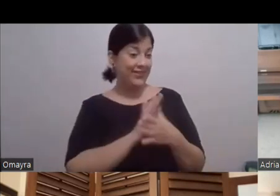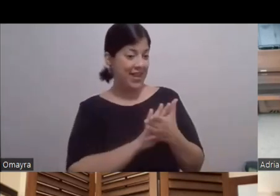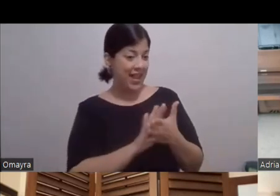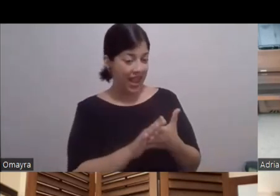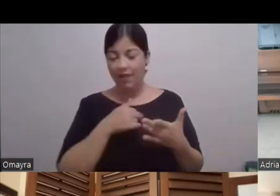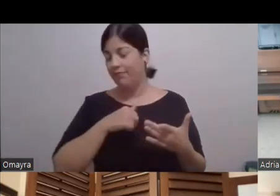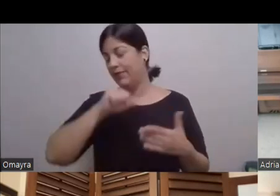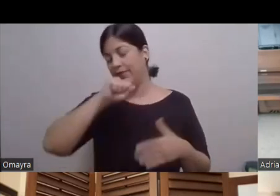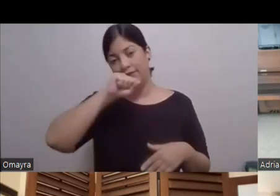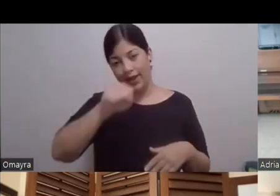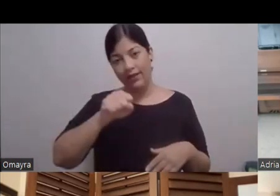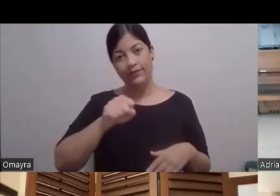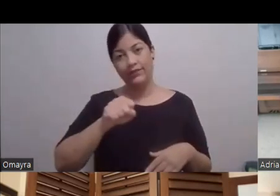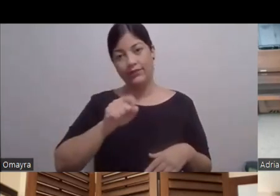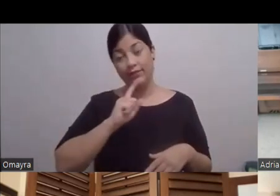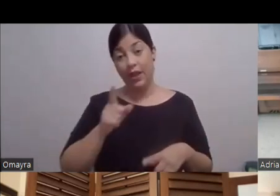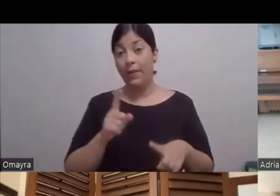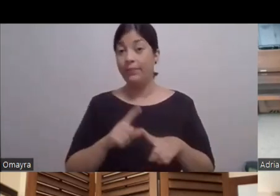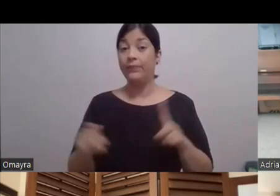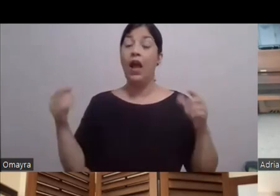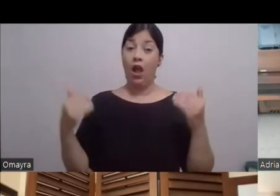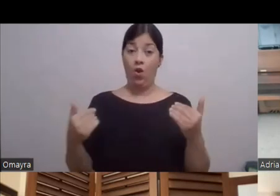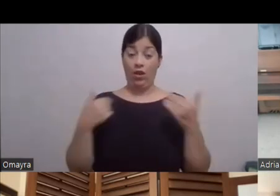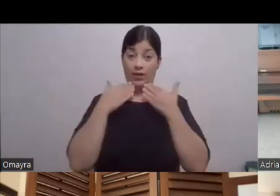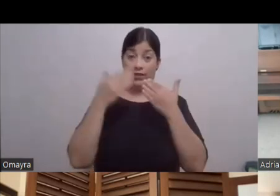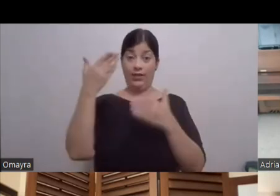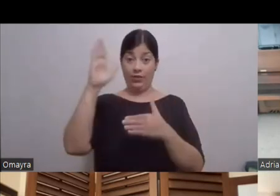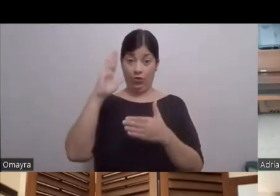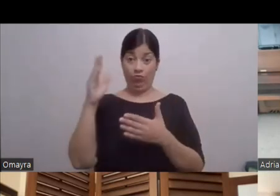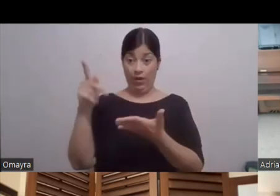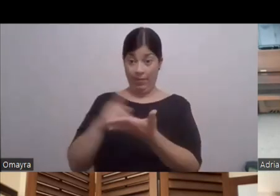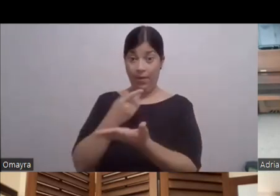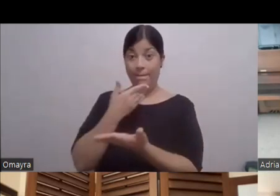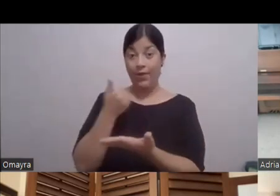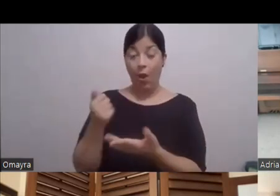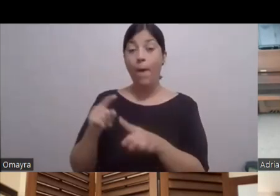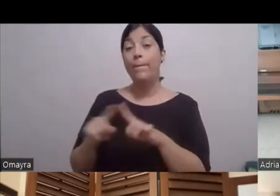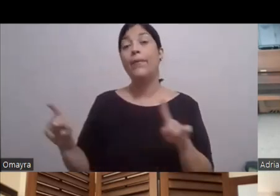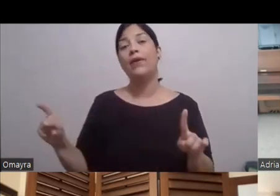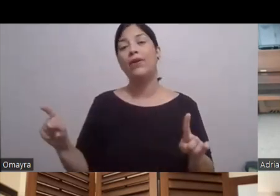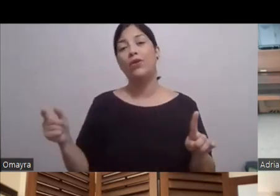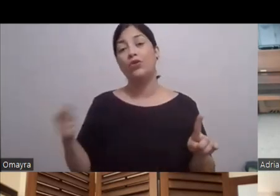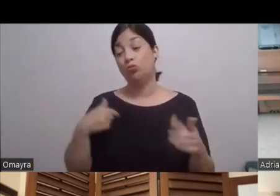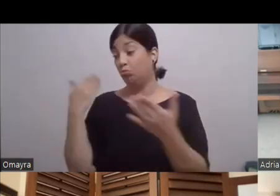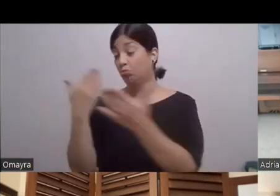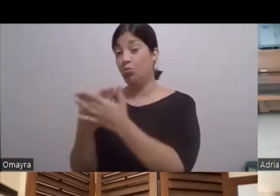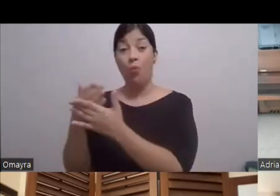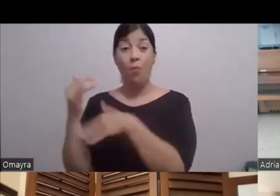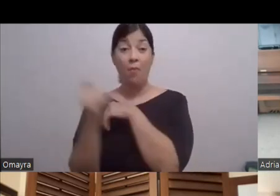rollo Este Ahora Gracias a Dios Pues uno cobra Mucho mejor Pero Yo estaba llegando a un país Que yo me tuve que conformar Con el primer sueldo Que me dieron en esa